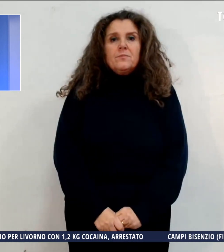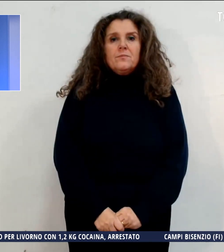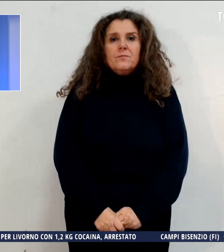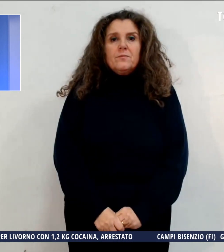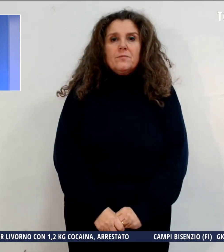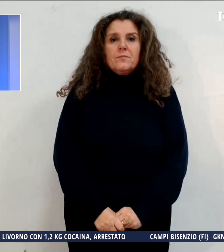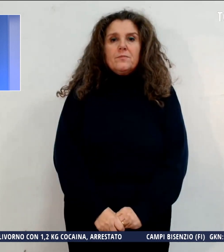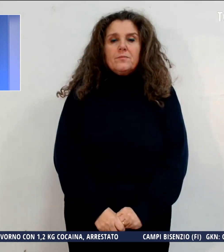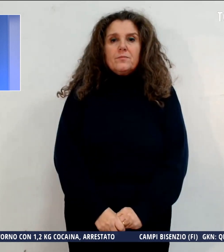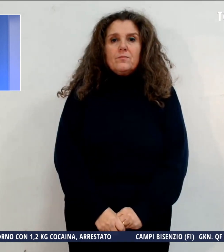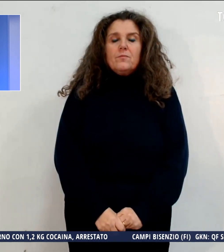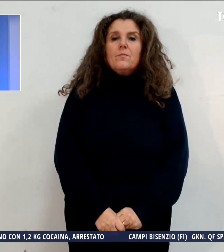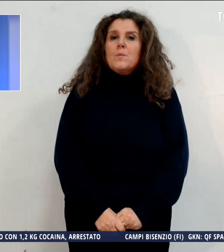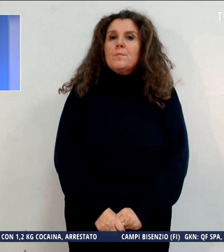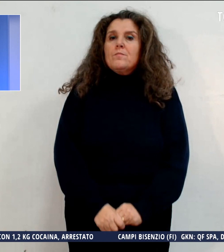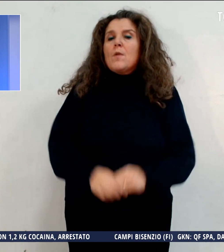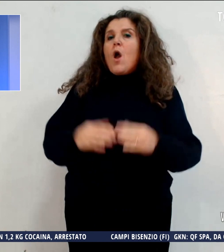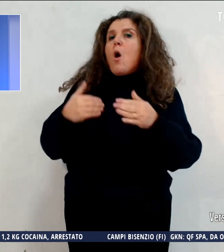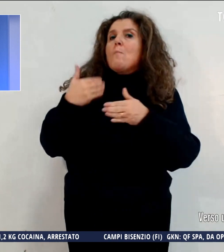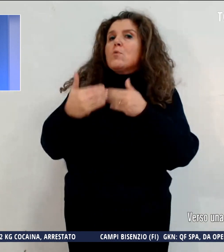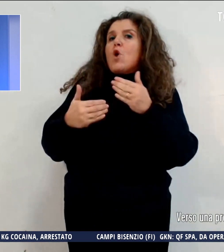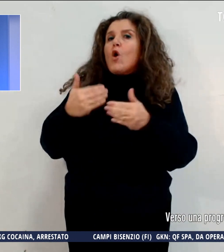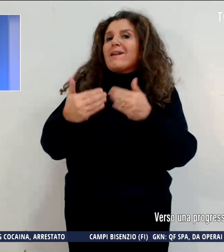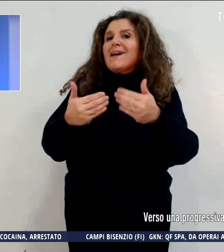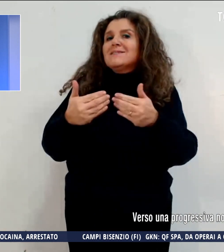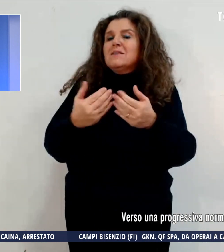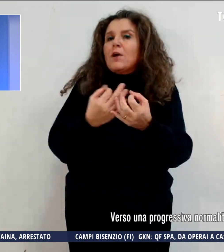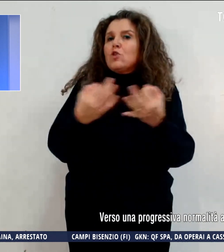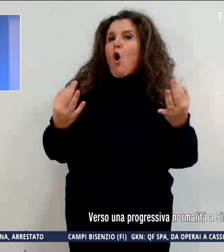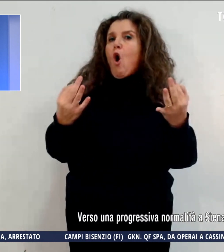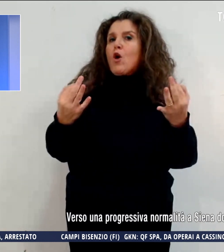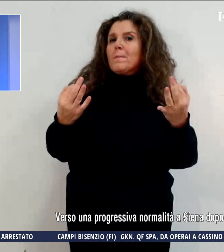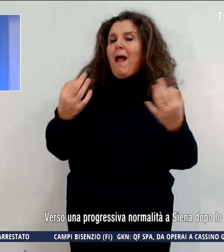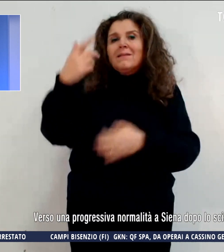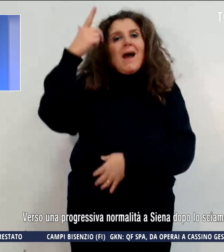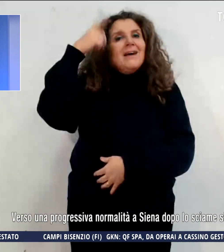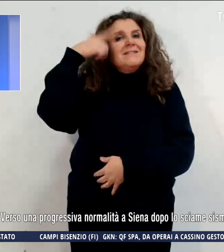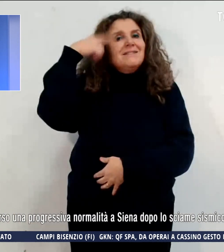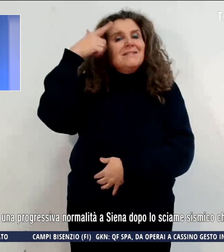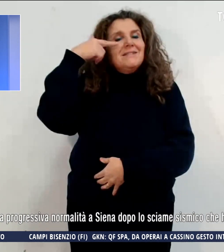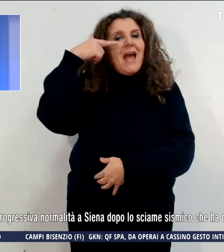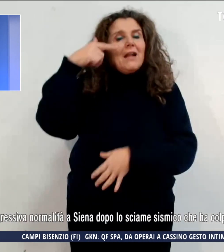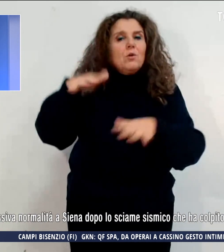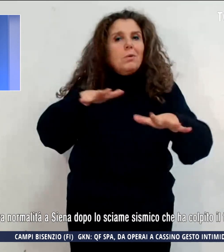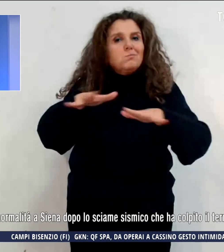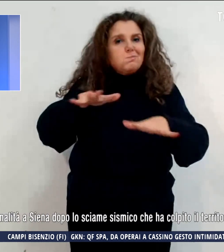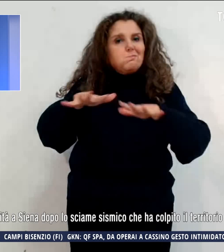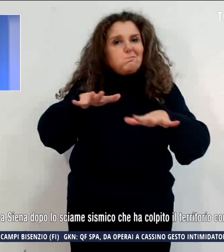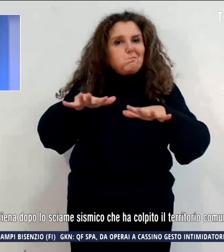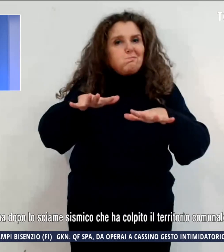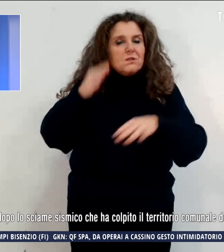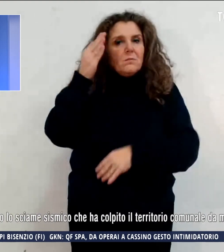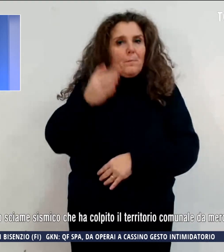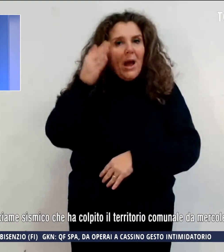Verso una progressiva normalità a Siena, dopo lo sciame sismico che ha colpito il